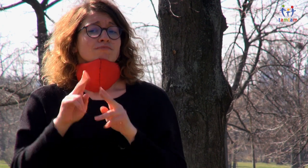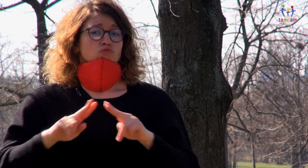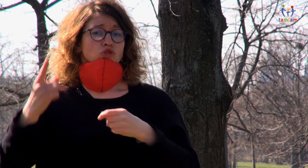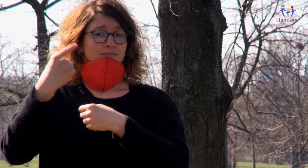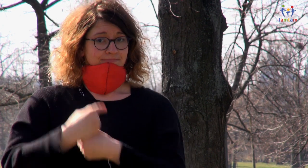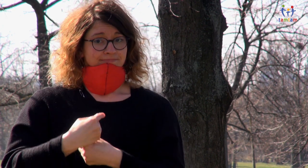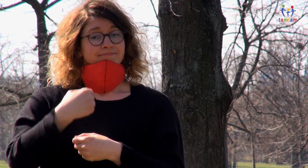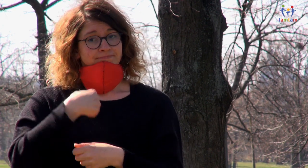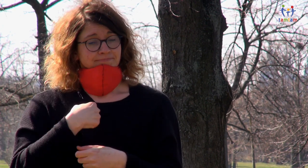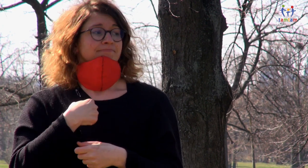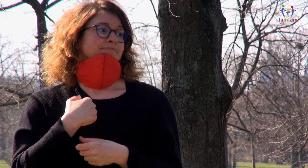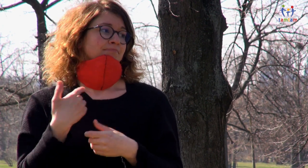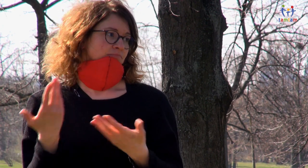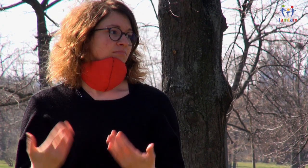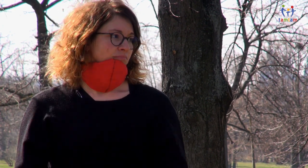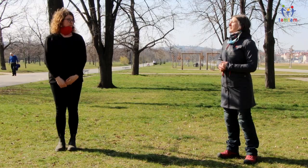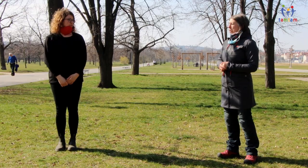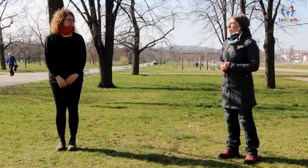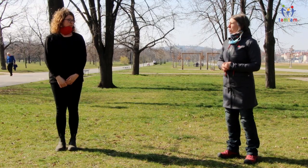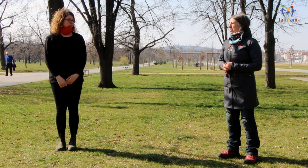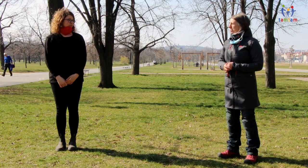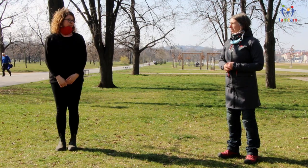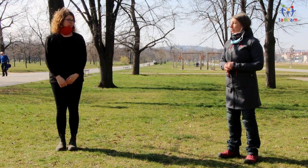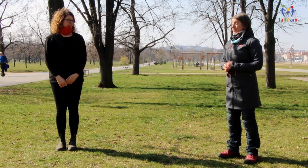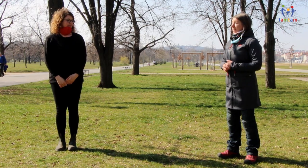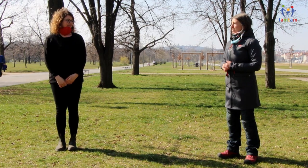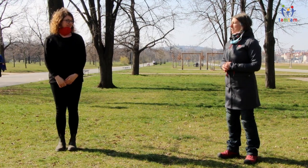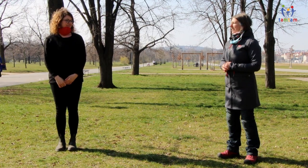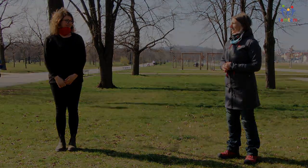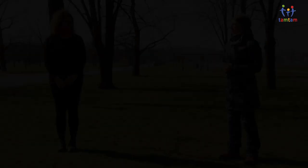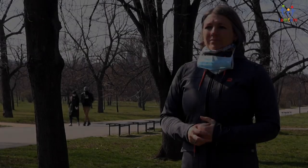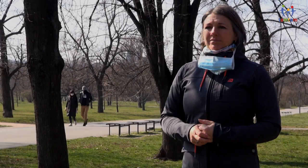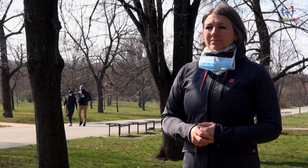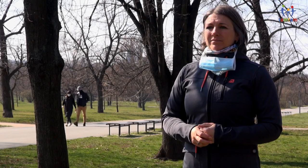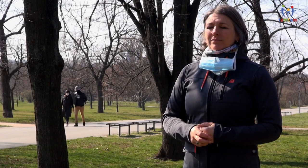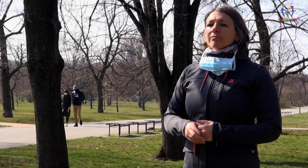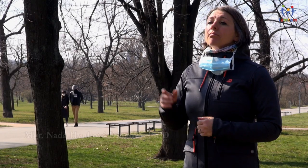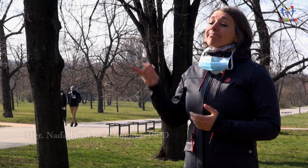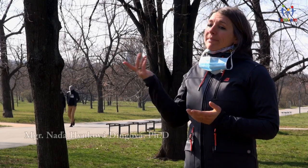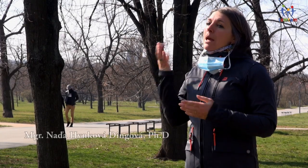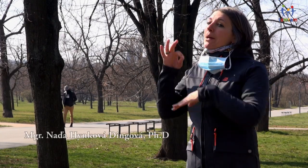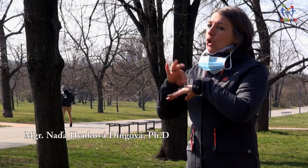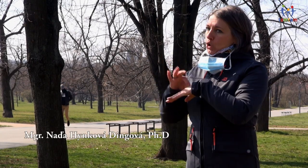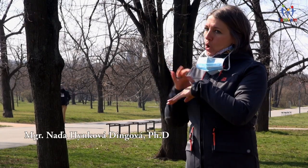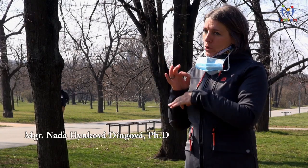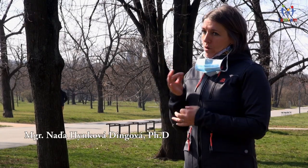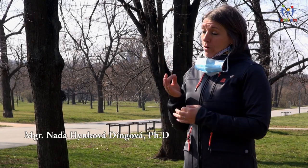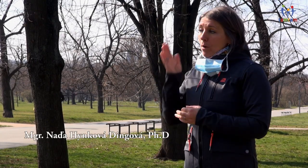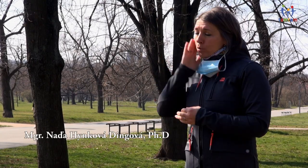intervence pro všechny sluchové postižení, kteří to budou potřebovat. Můžete se na mě obrátit. Paní doktorko, můžete představit, jaké